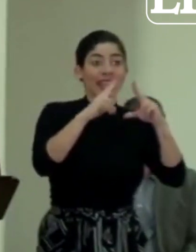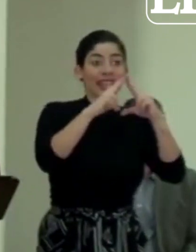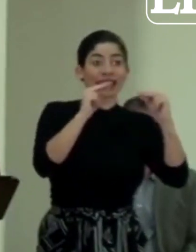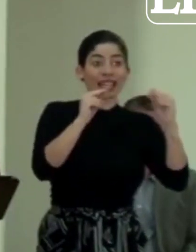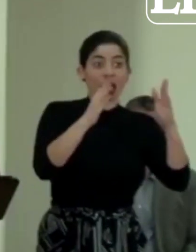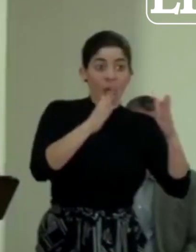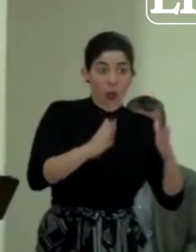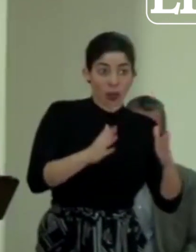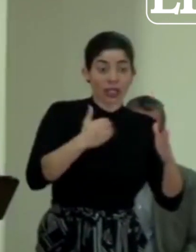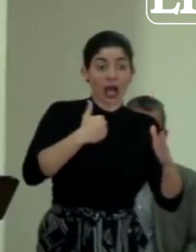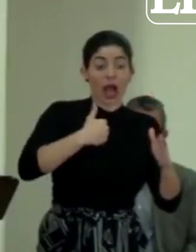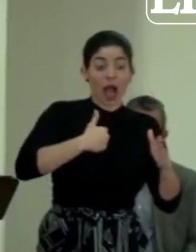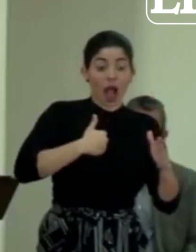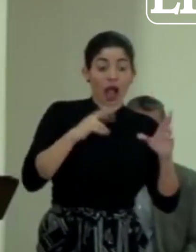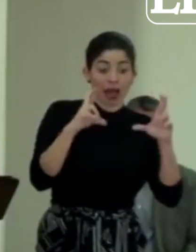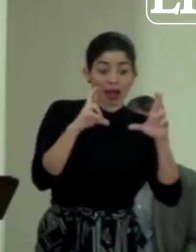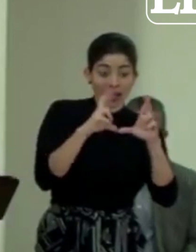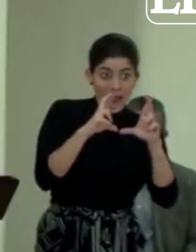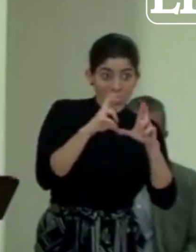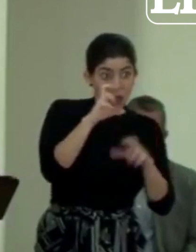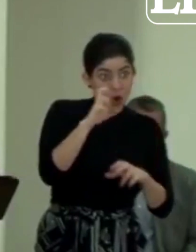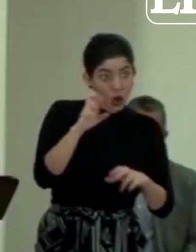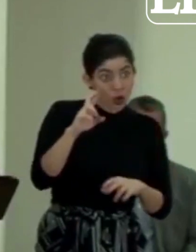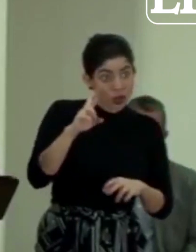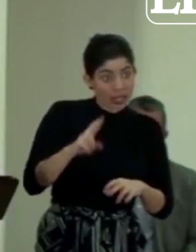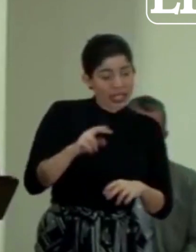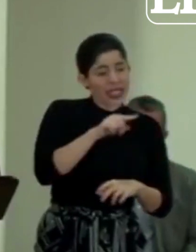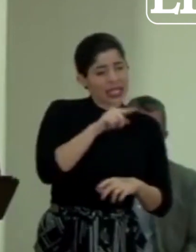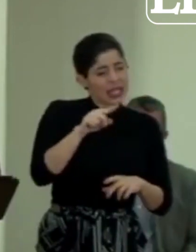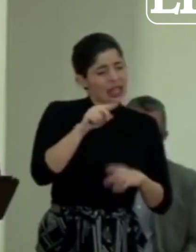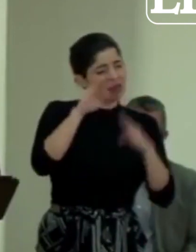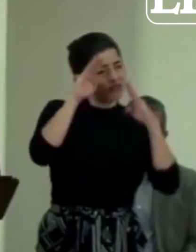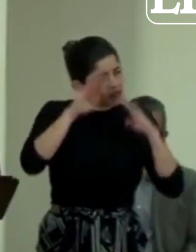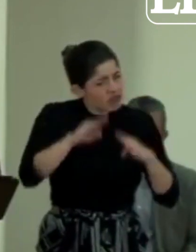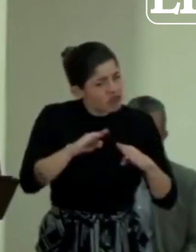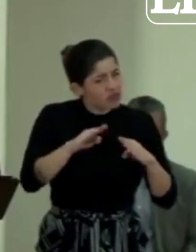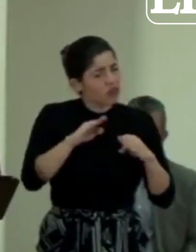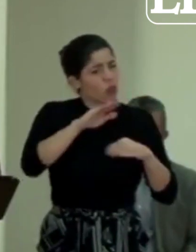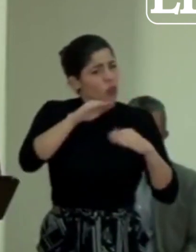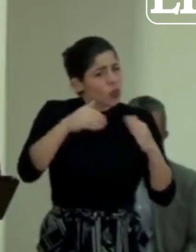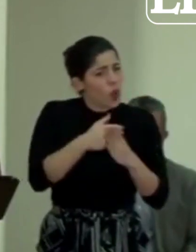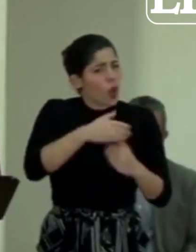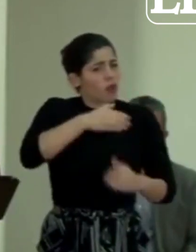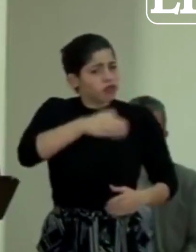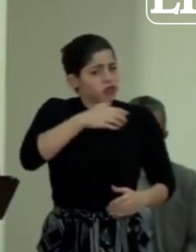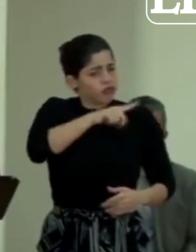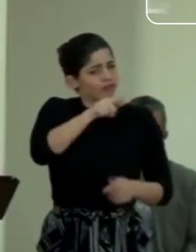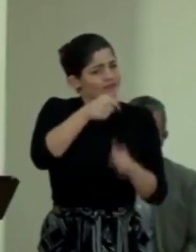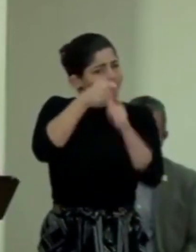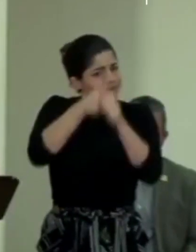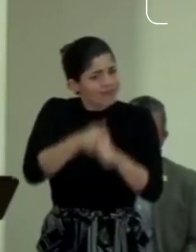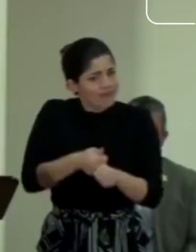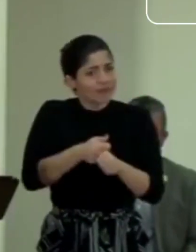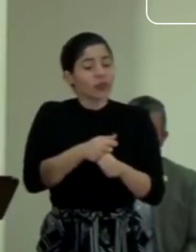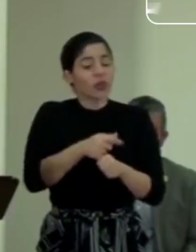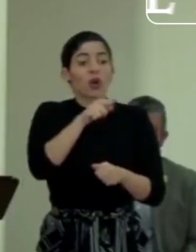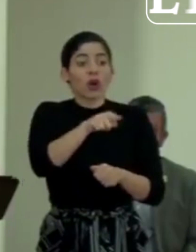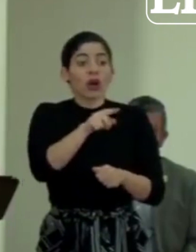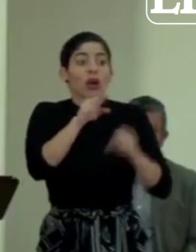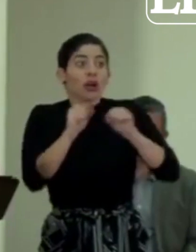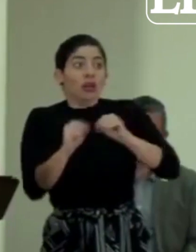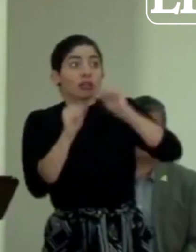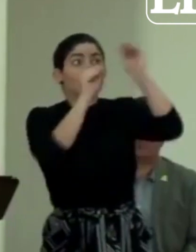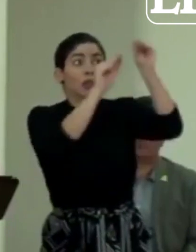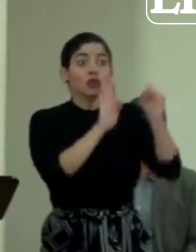residentes en Costa Rica que acaten todas las recomendaciones que se han hecho de no trasladarse a su